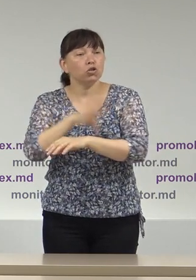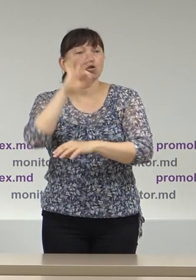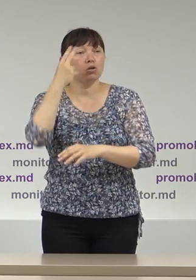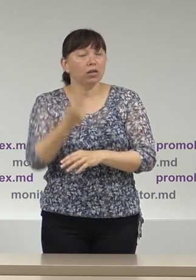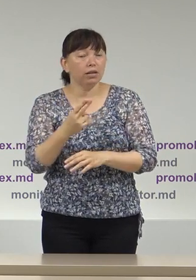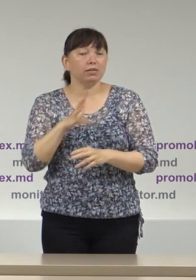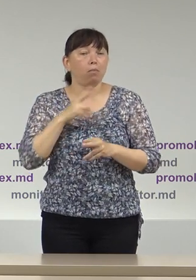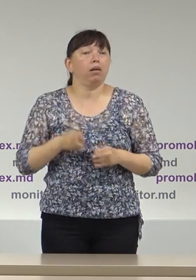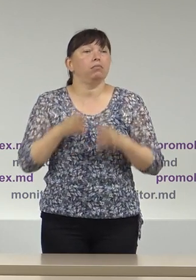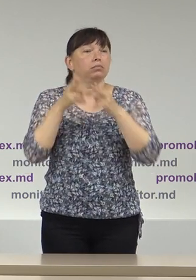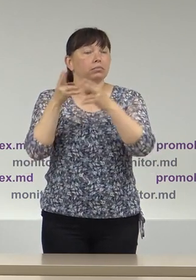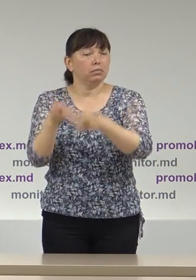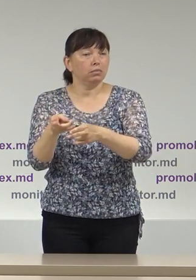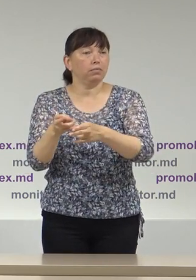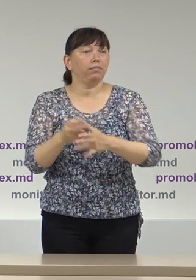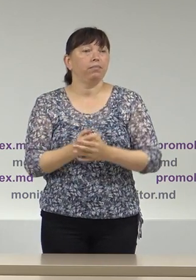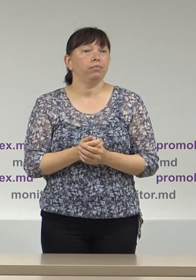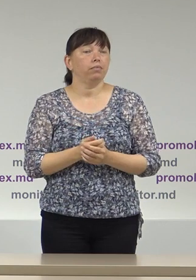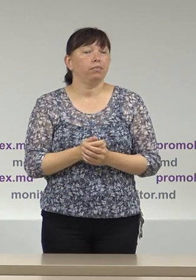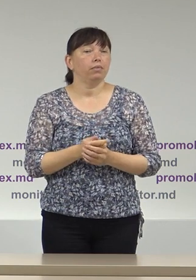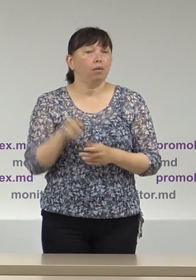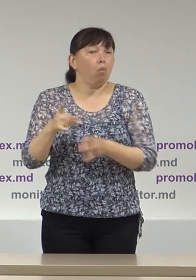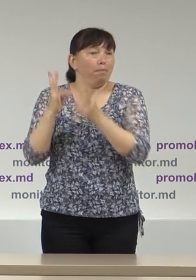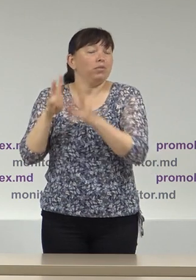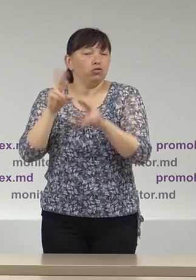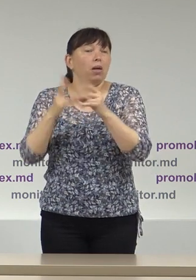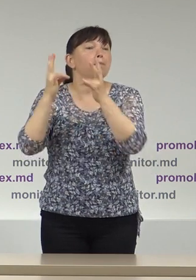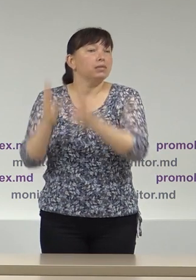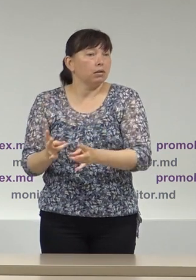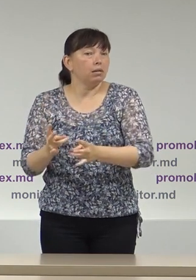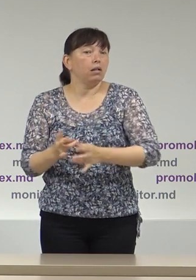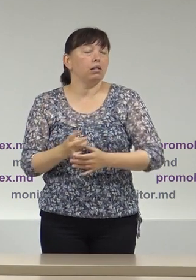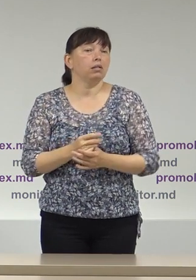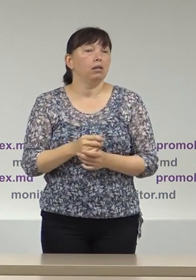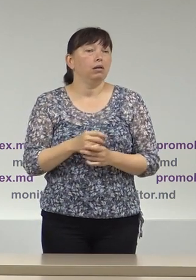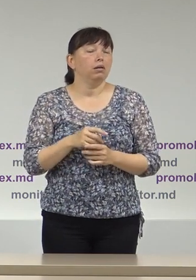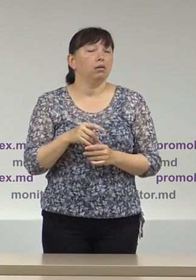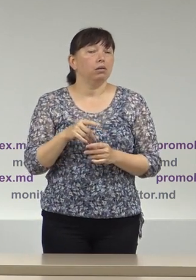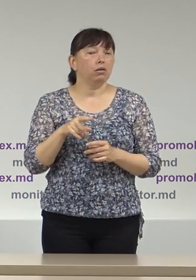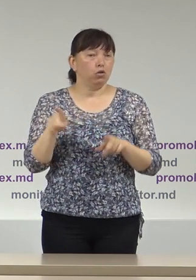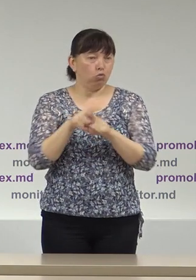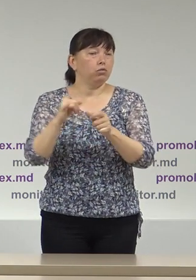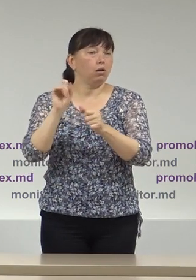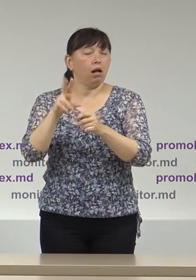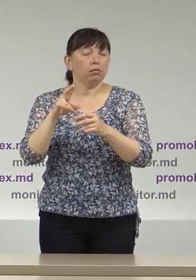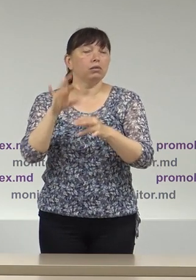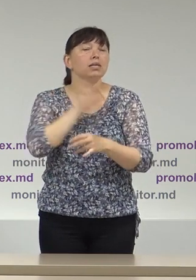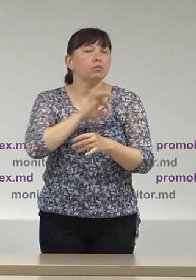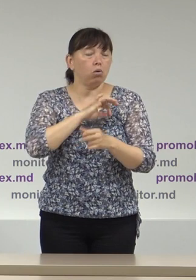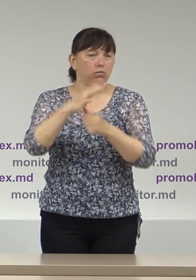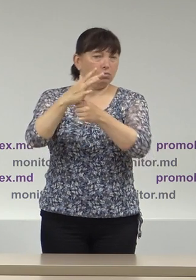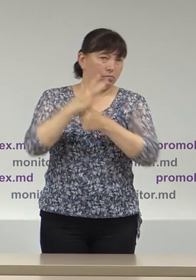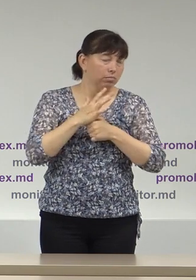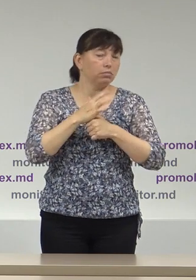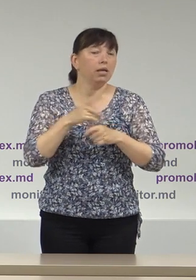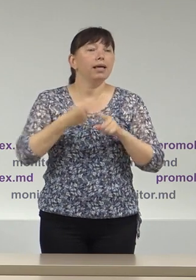socialiștilor a fost deja victimă spunem a acțiunilor de intimidare sau utilizare a violenței